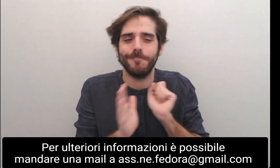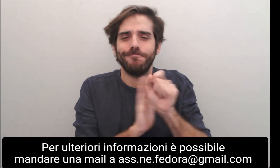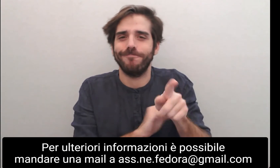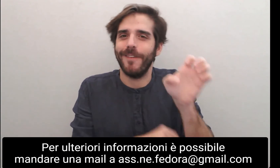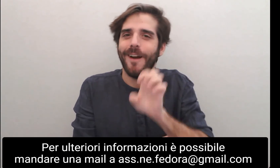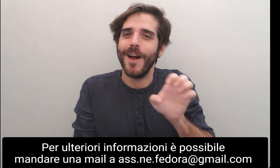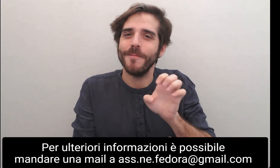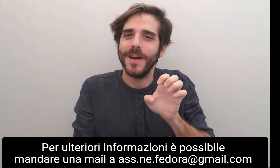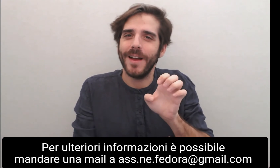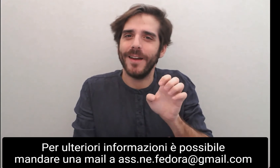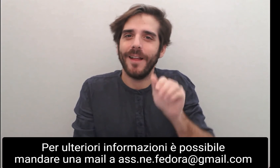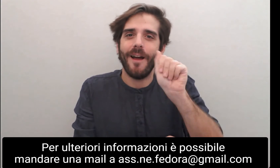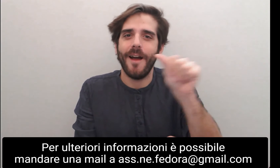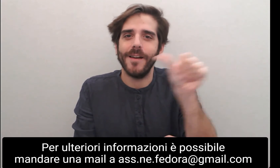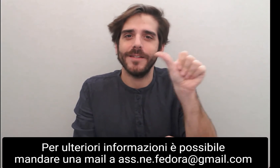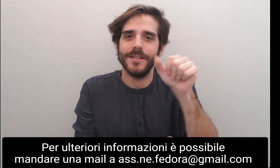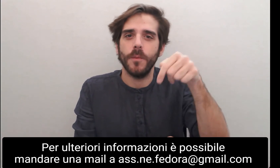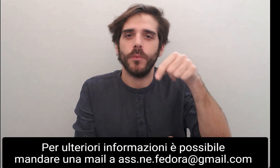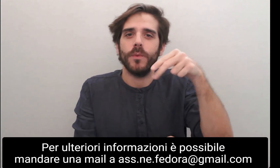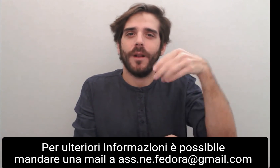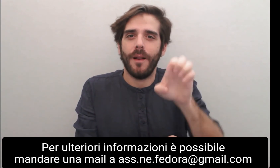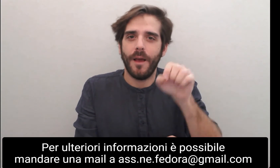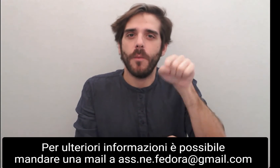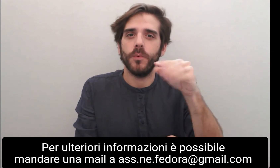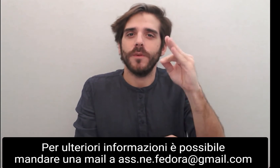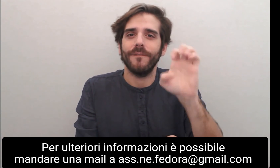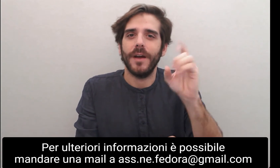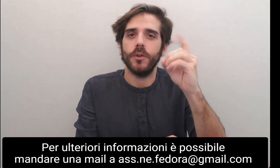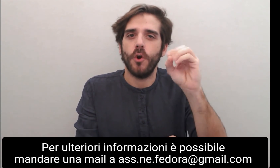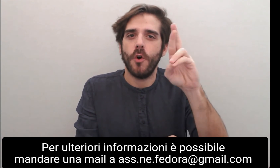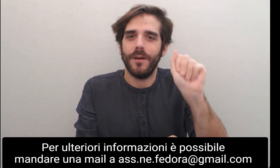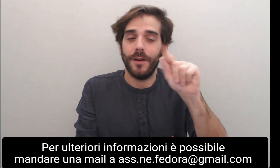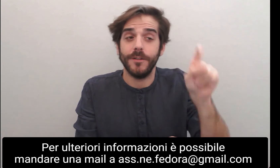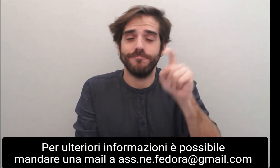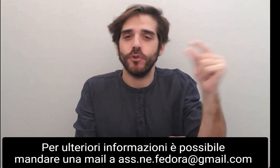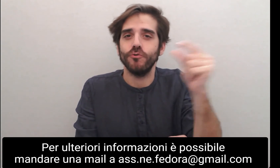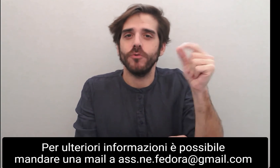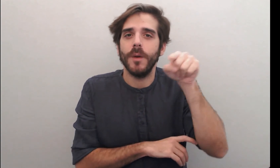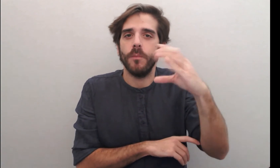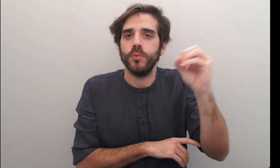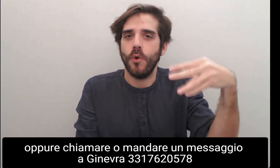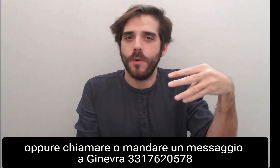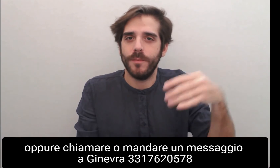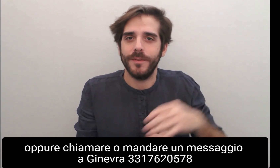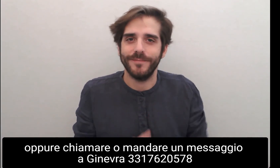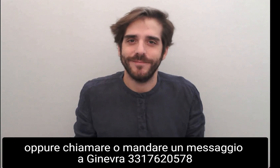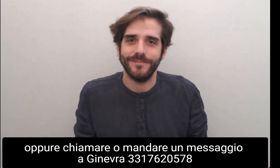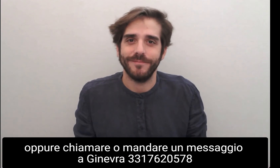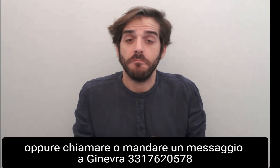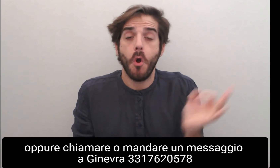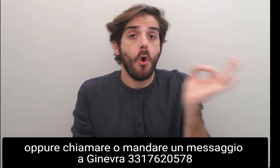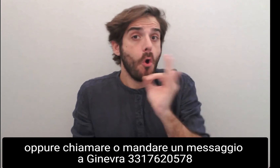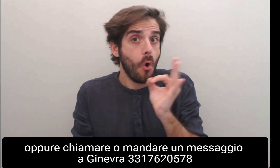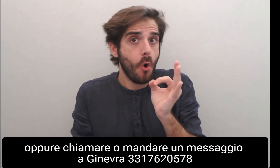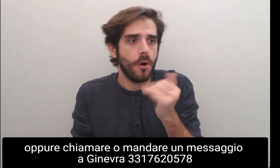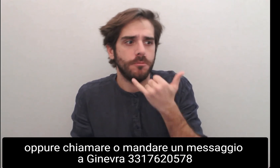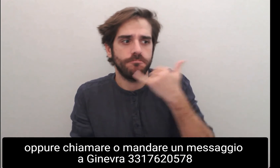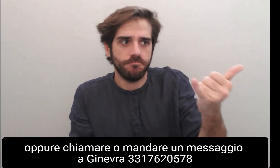ass.ne.fedora.gmail.com, oppure chiamare o mandare un messaggio